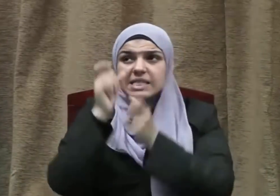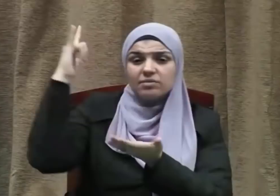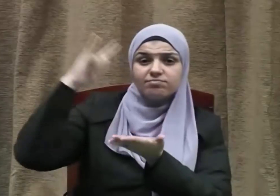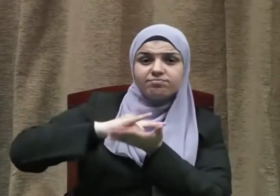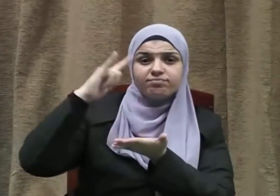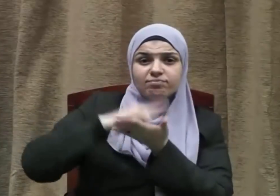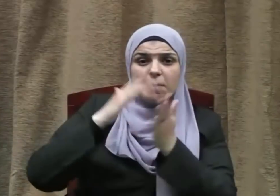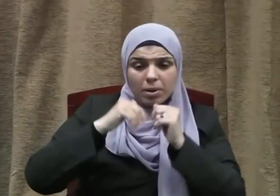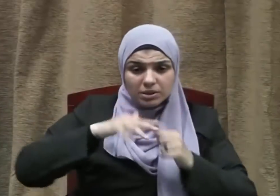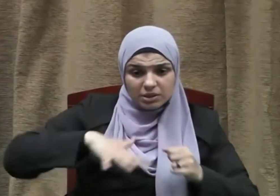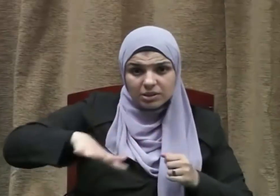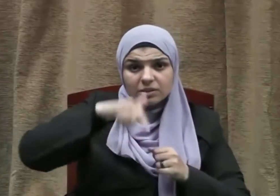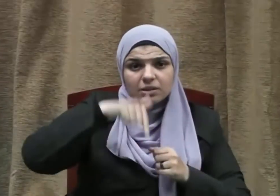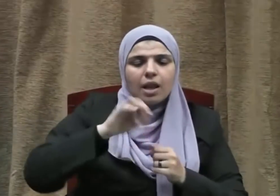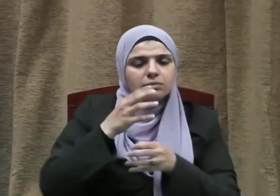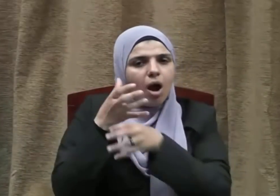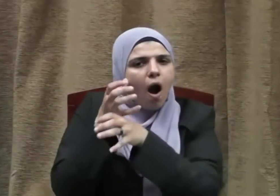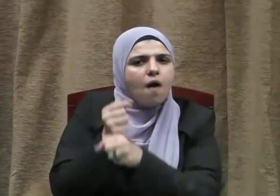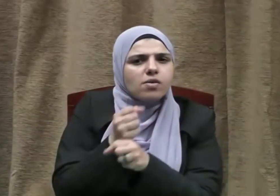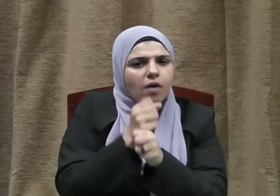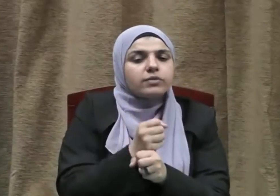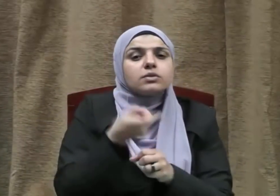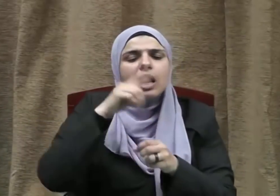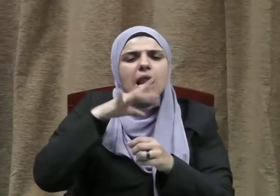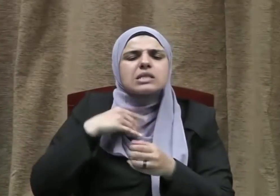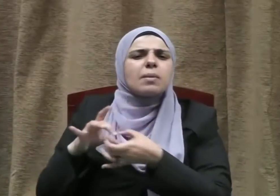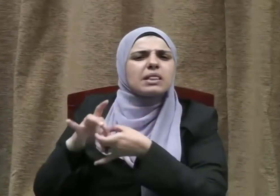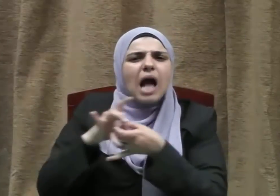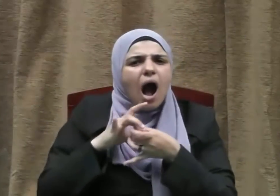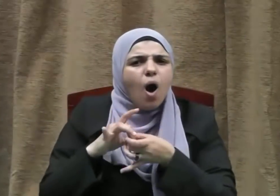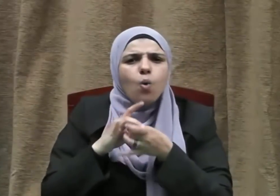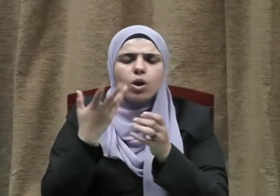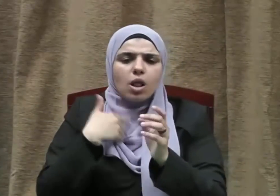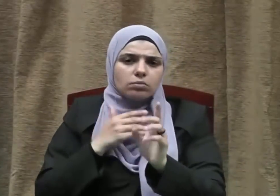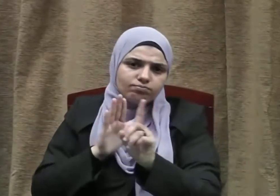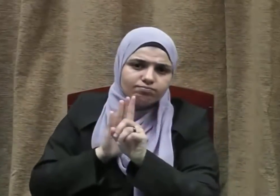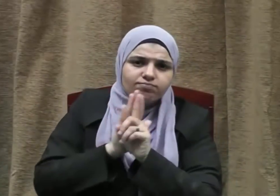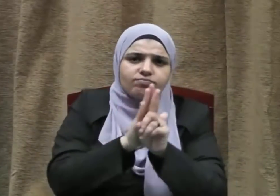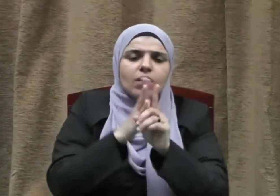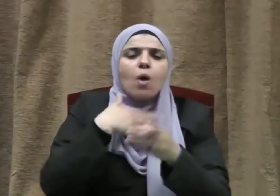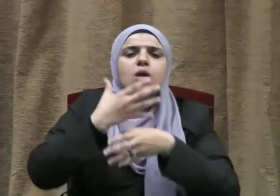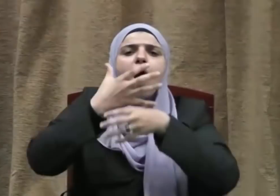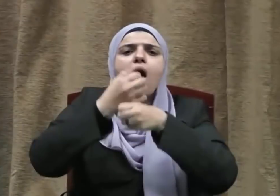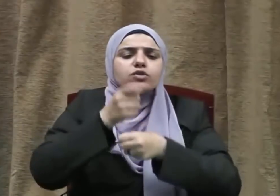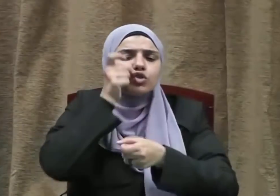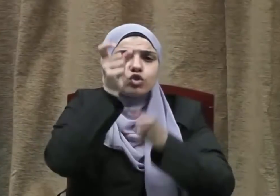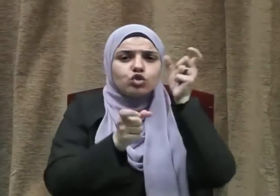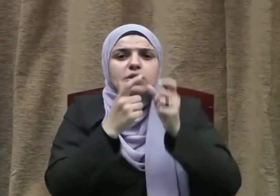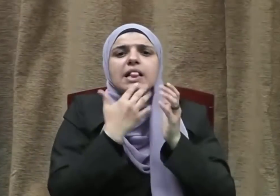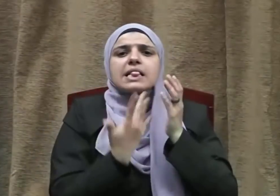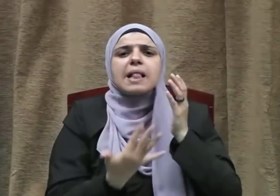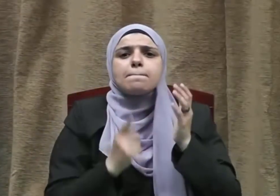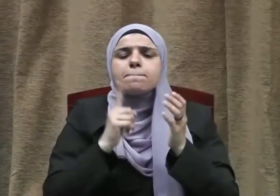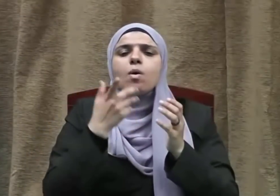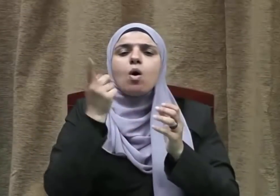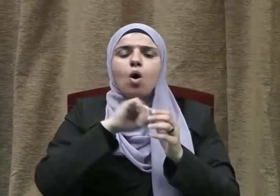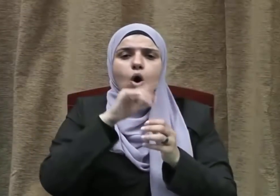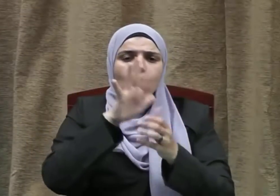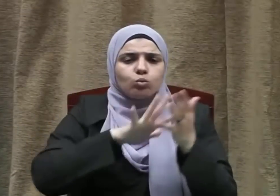إنسان يدخل إلى بلادنا وأن نكون متعاونين ومتضامنين على حفظ دمه